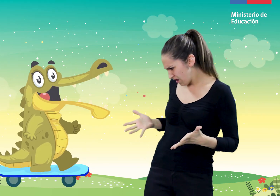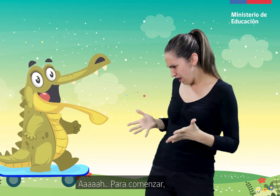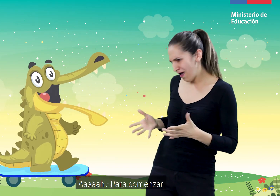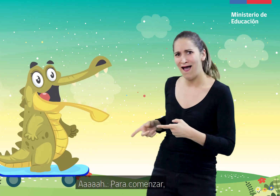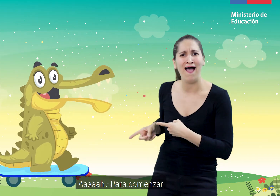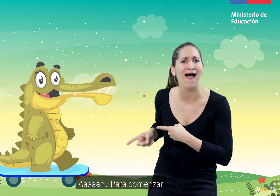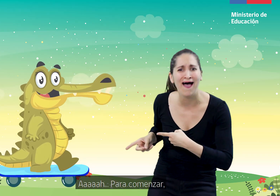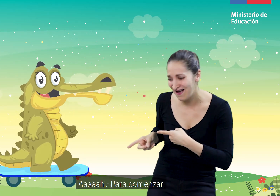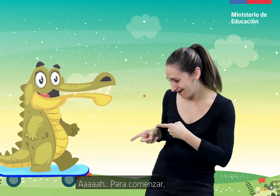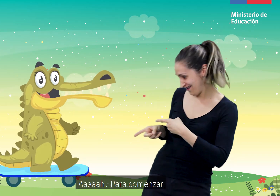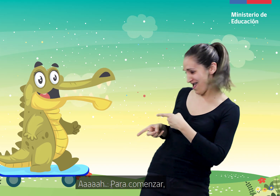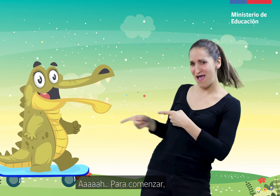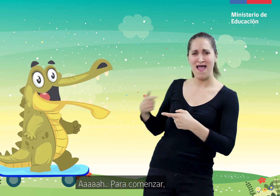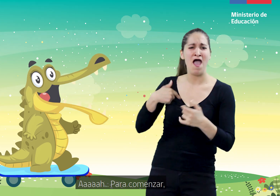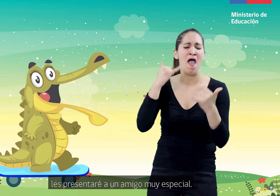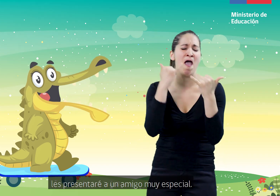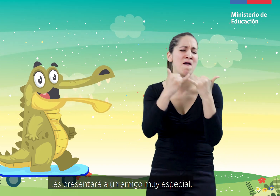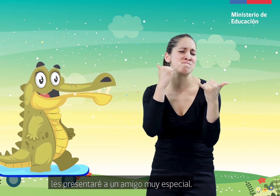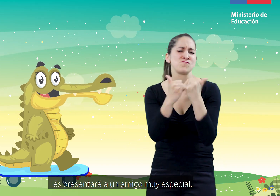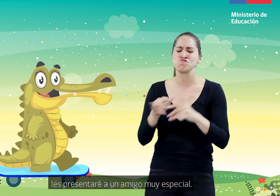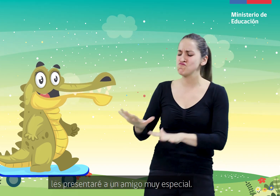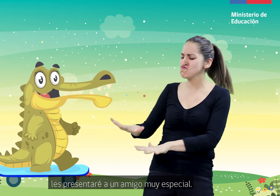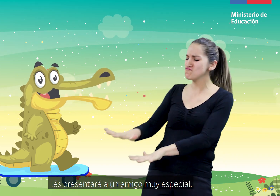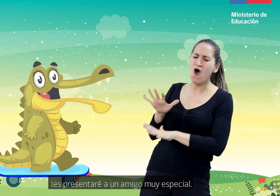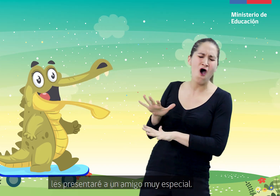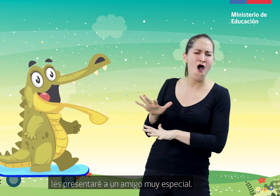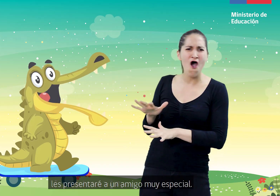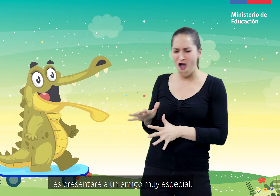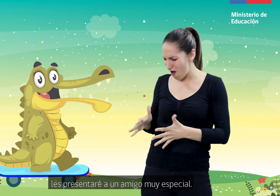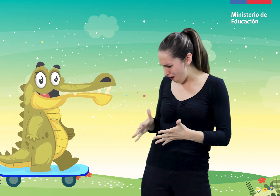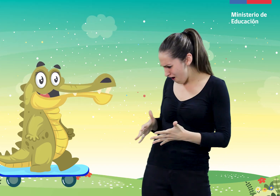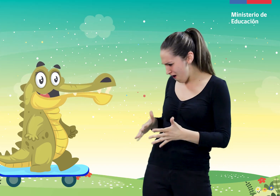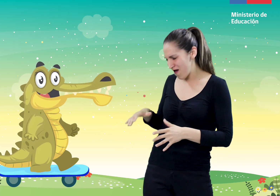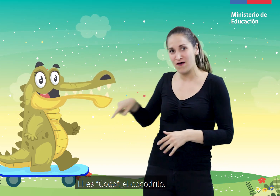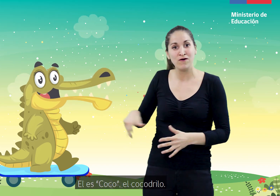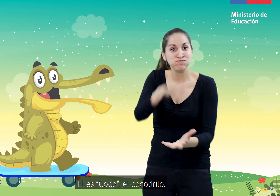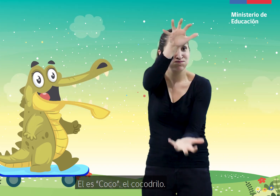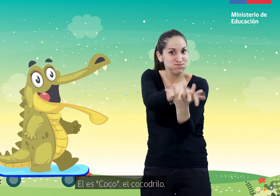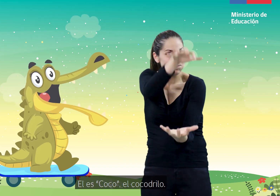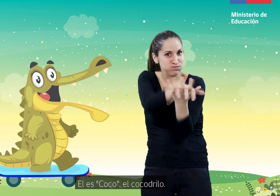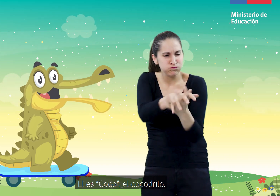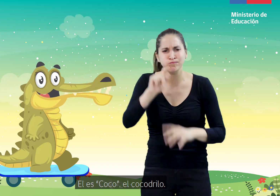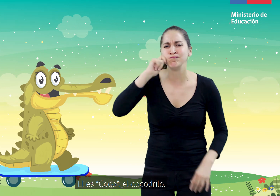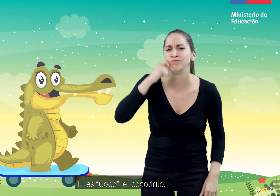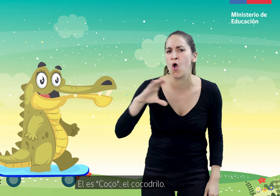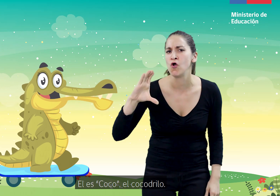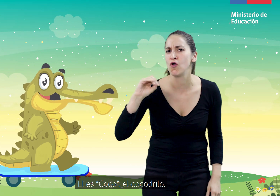¡Ah! Para comenzar, les presentaré a un amigo muy especial. Él es Coco, el cocodrilo.